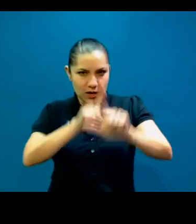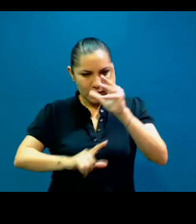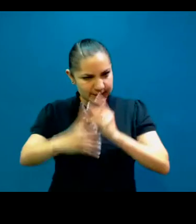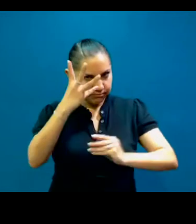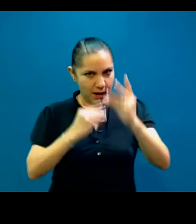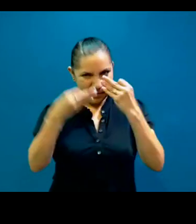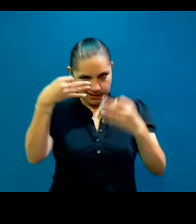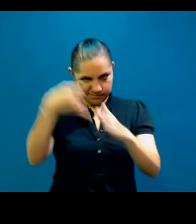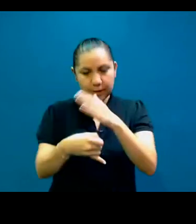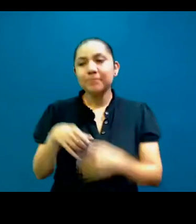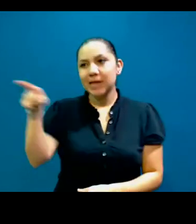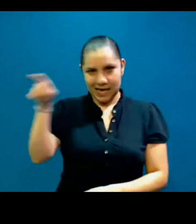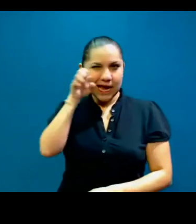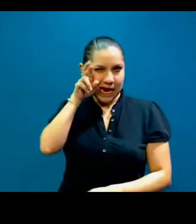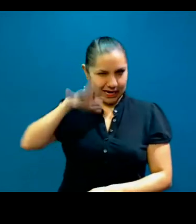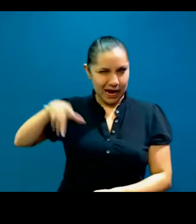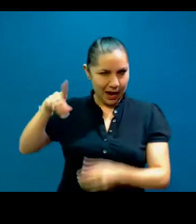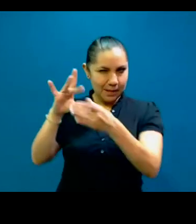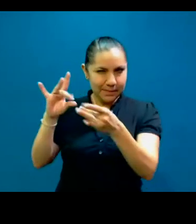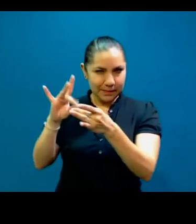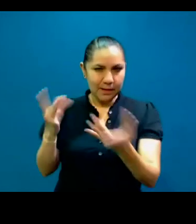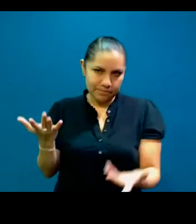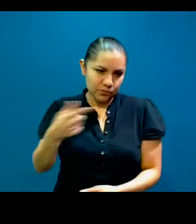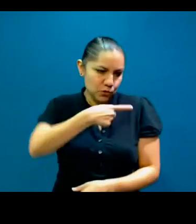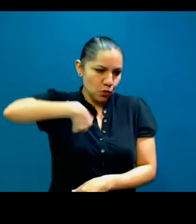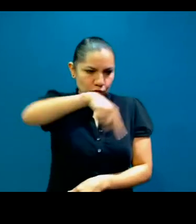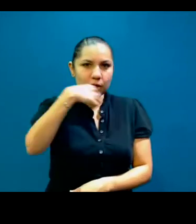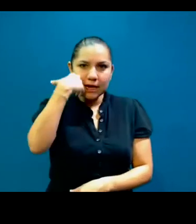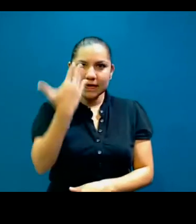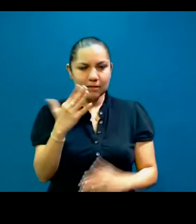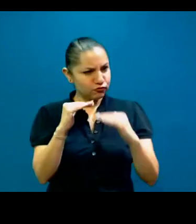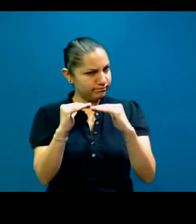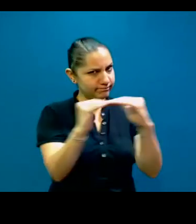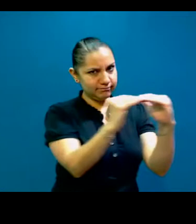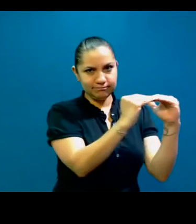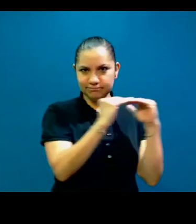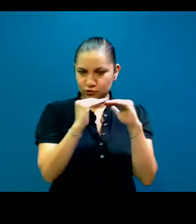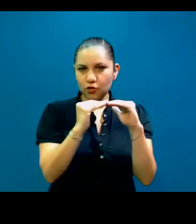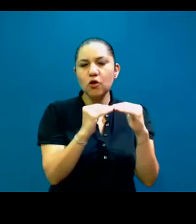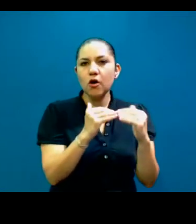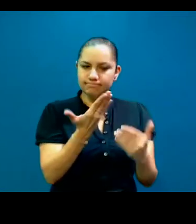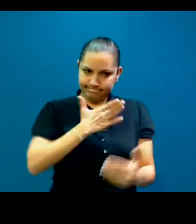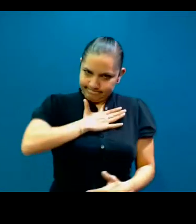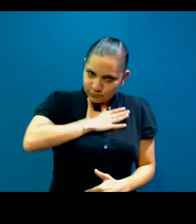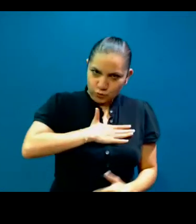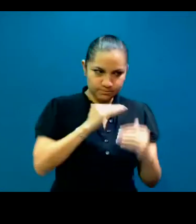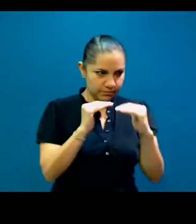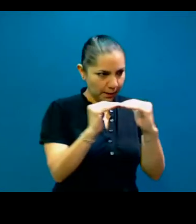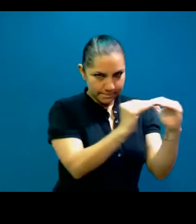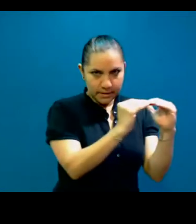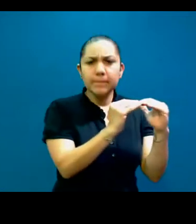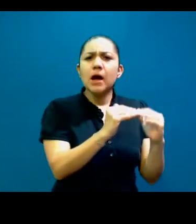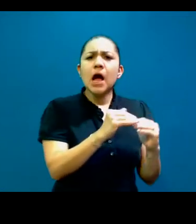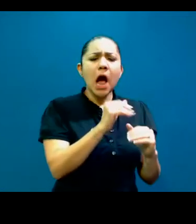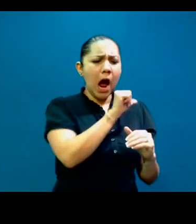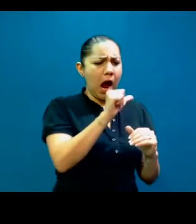Como lo decía Erick, buscamos que sea todo esto de manera equitativa, y equitativa entre nosotros, intérpretes de lengua de señas oyentes, pero también